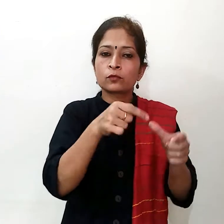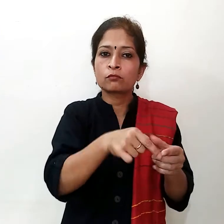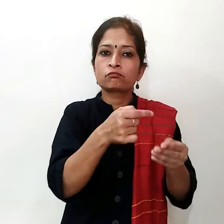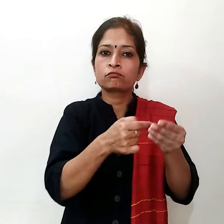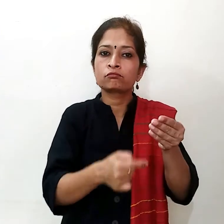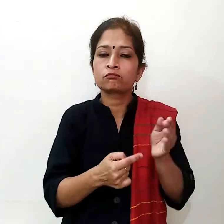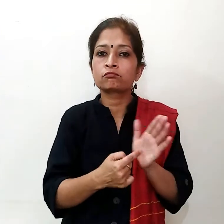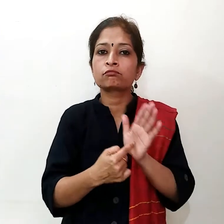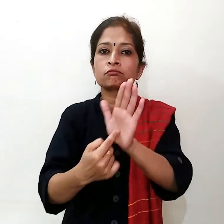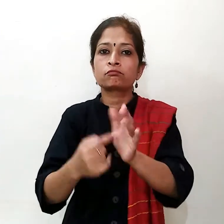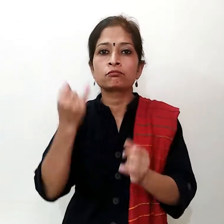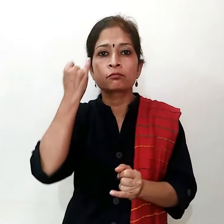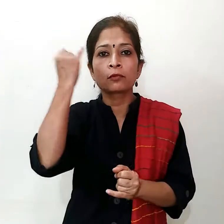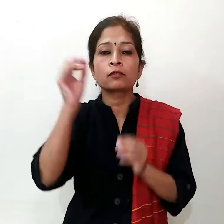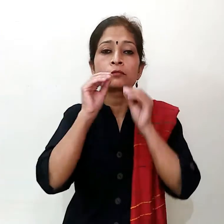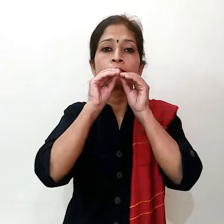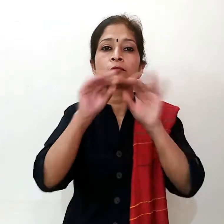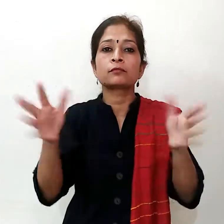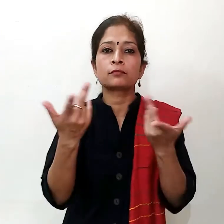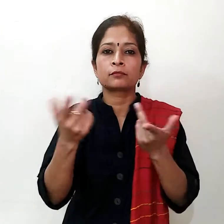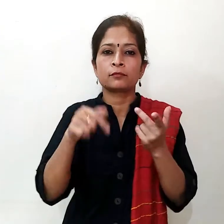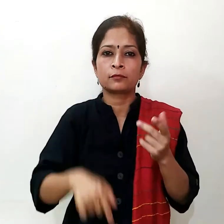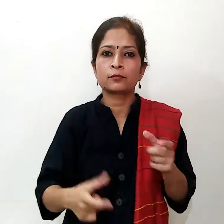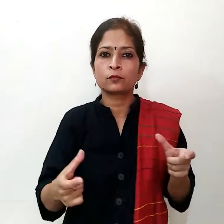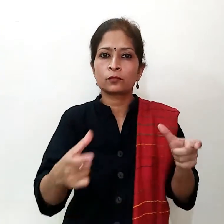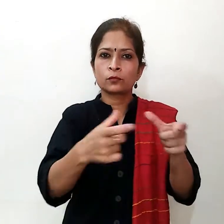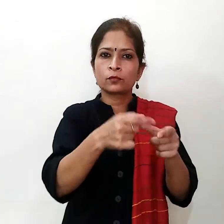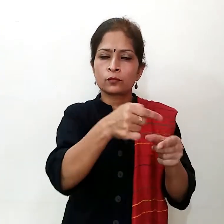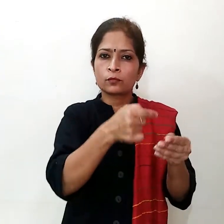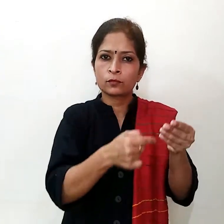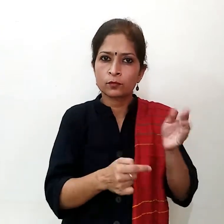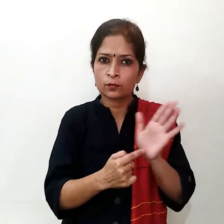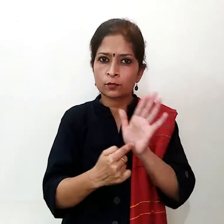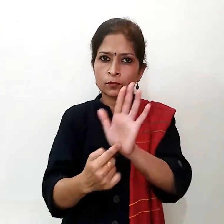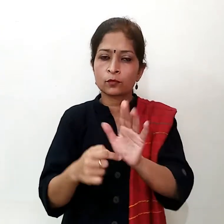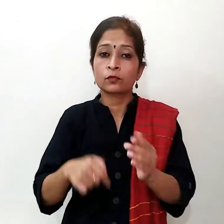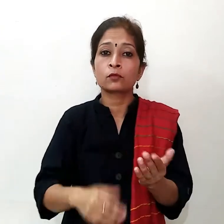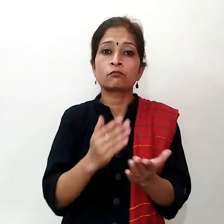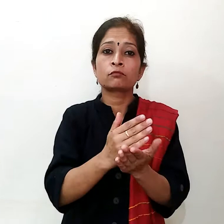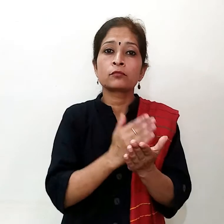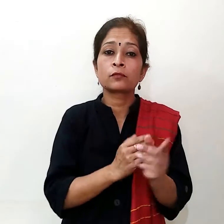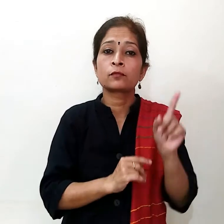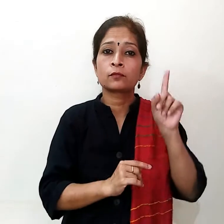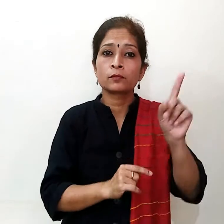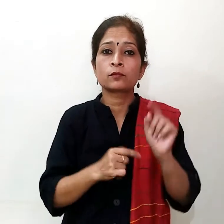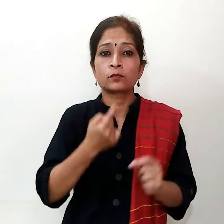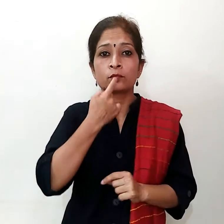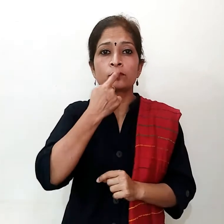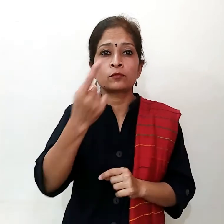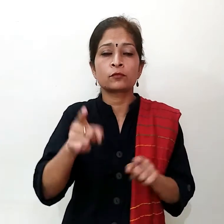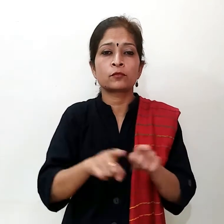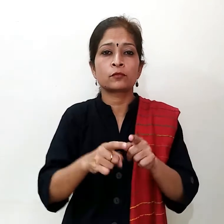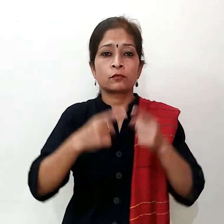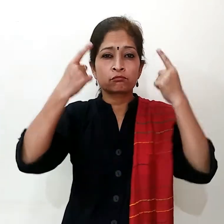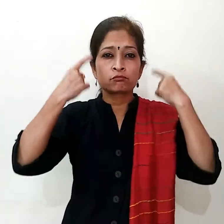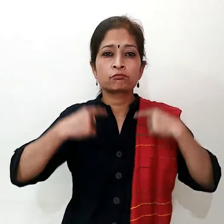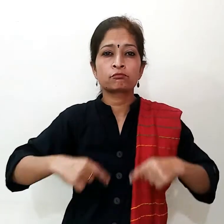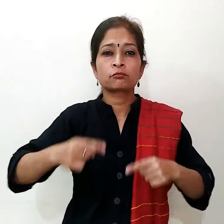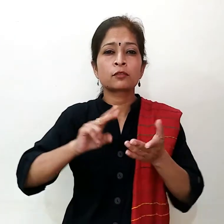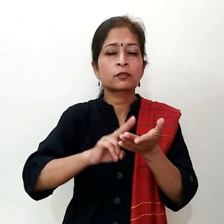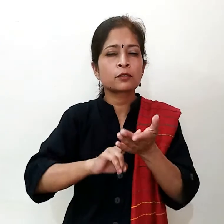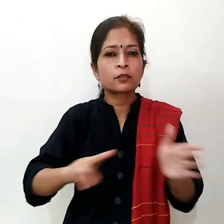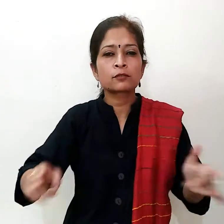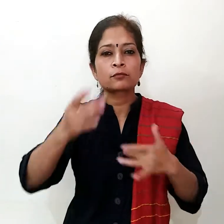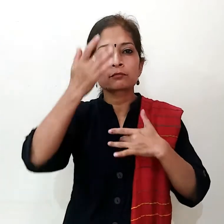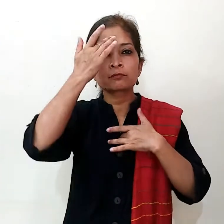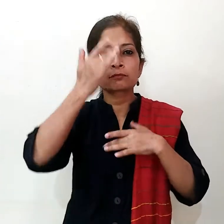अपनी मालत शिक्ता में क्या क्या सुझावब दिये आयूश मतराले के एक मालत शिक्ता चारी की है जिसके पहने भाग में बताया गया है कि शरीर